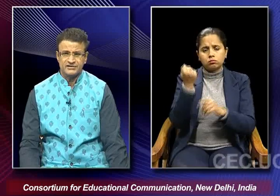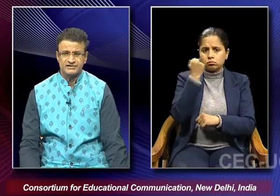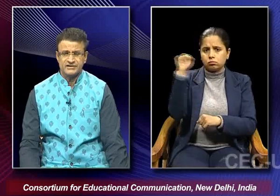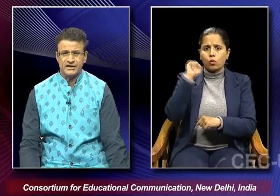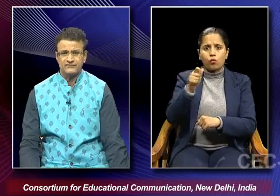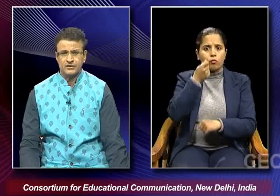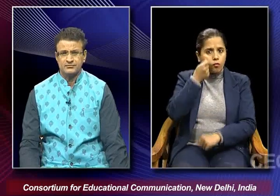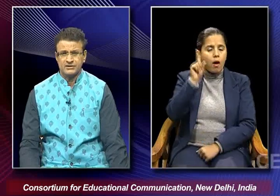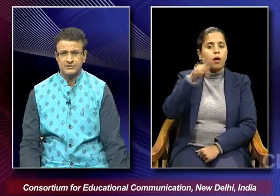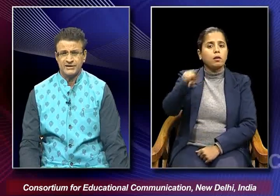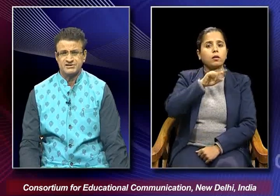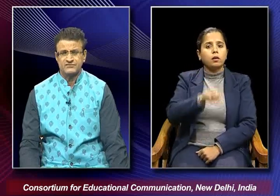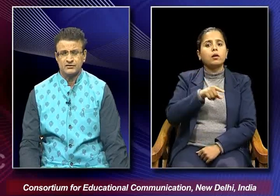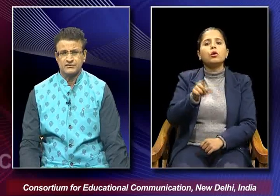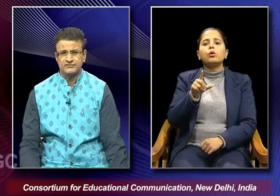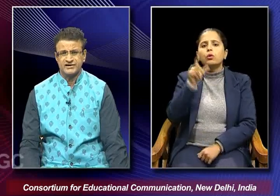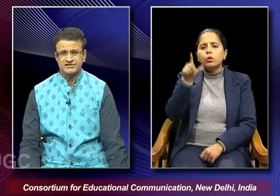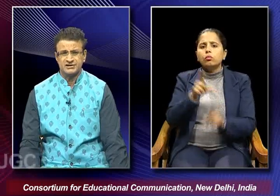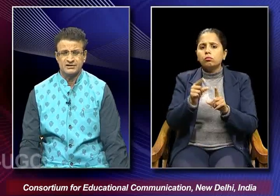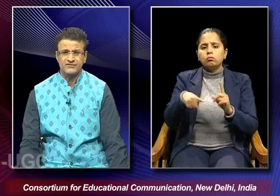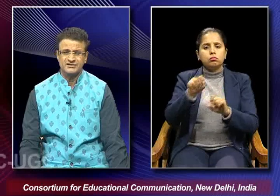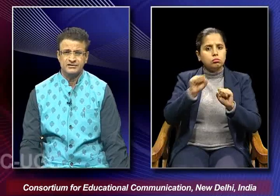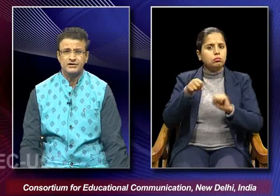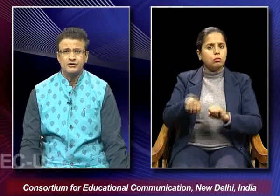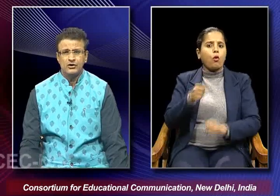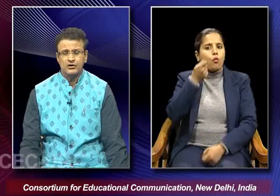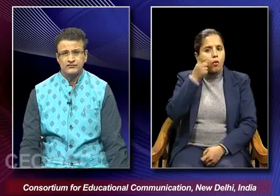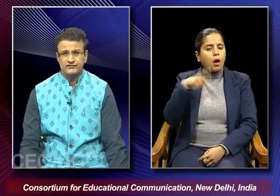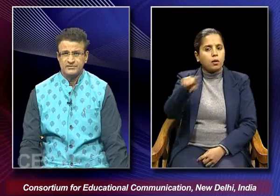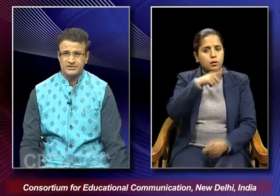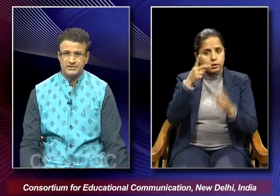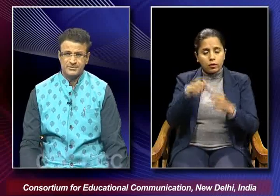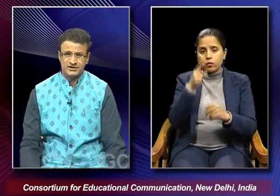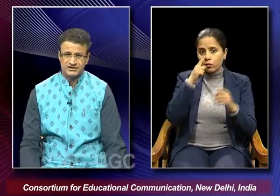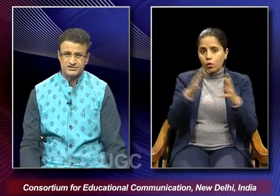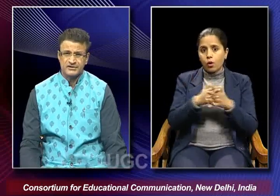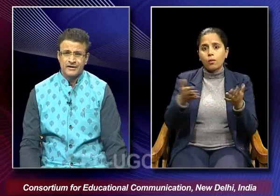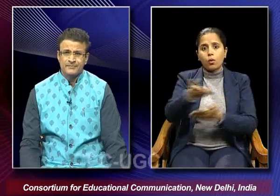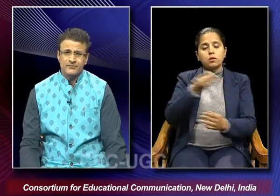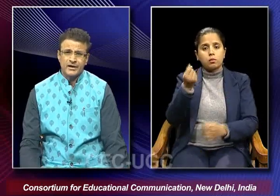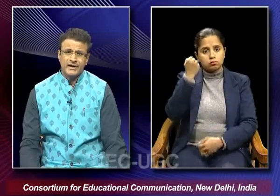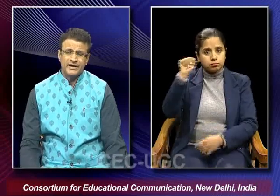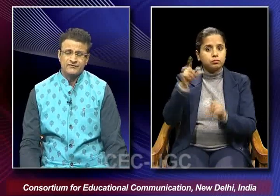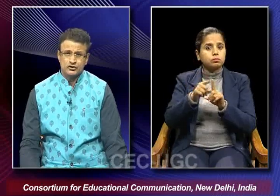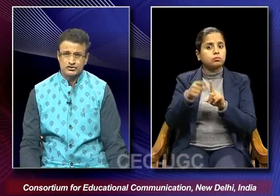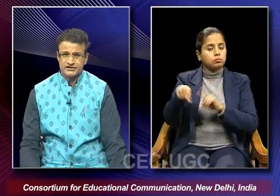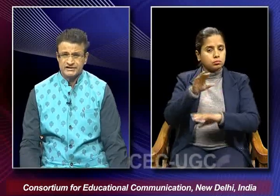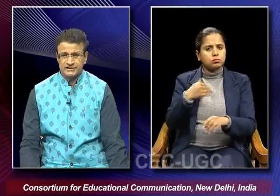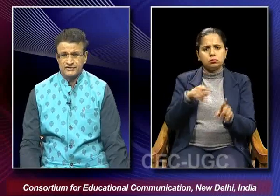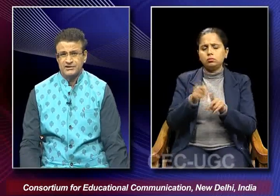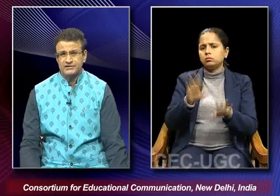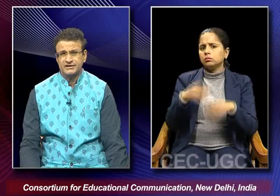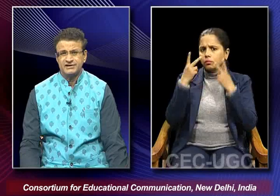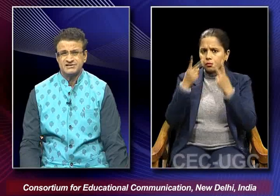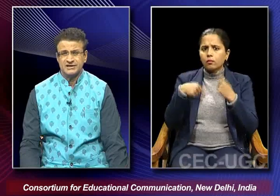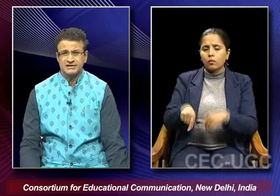her father they arrive from the village and one of the friends killed the father of the female protagonist and we also see that